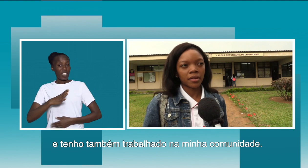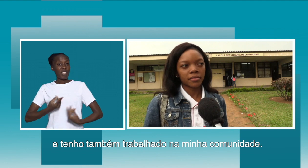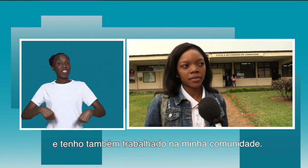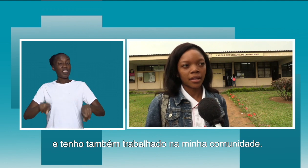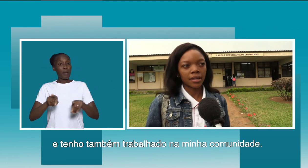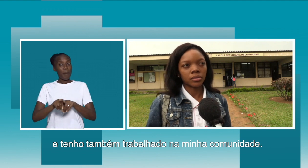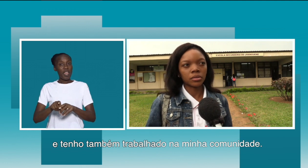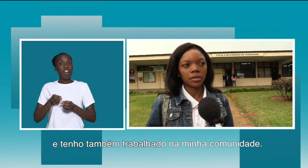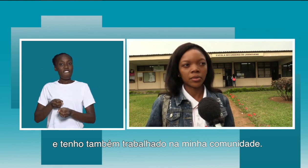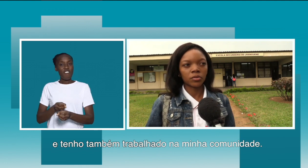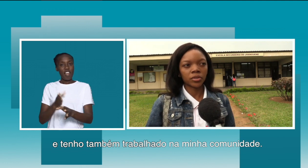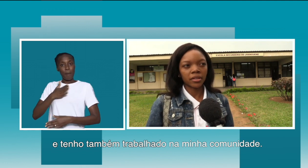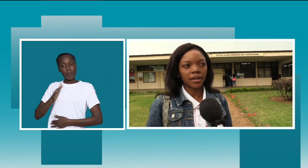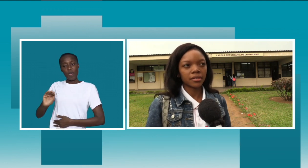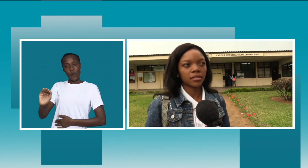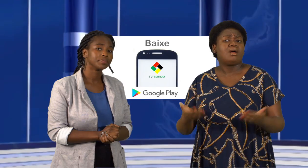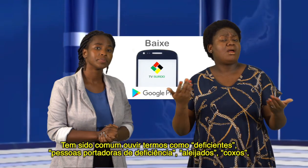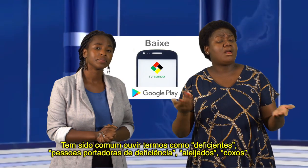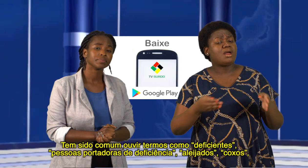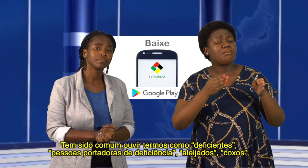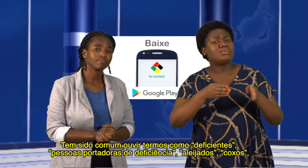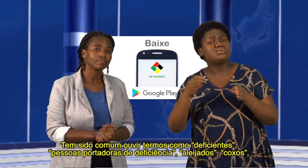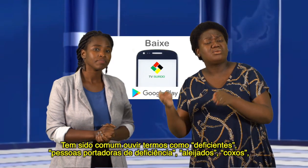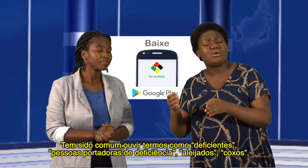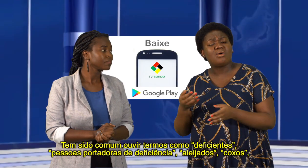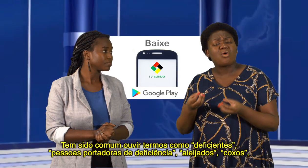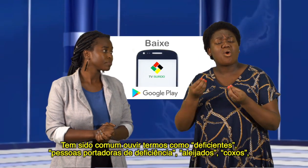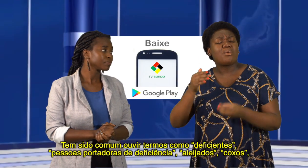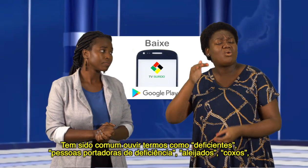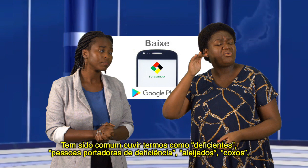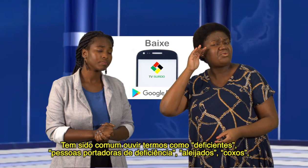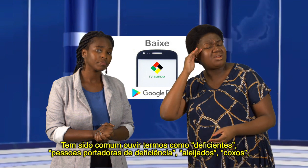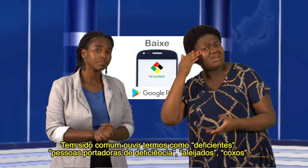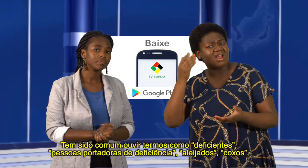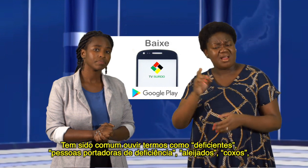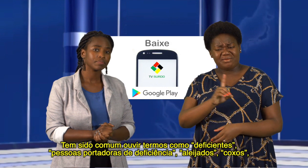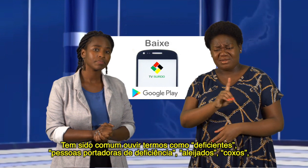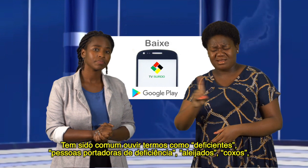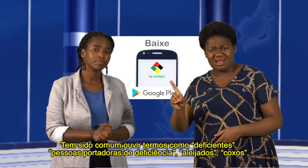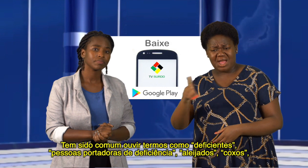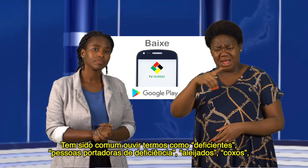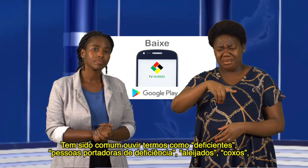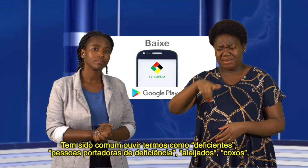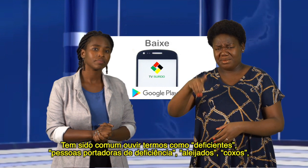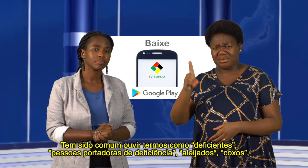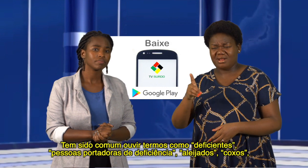falado na minha comunidade tem sido comum ouvir termos como deficientes pessoas portadoras de